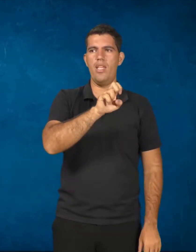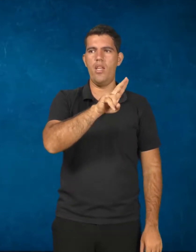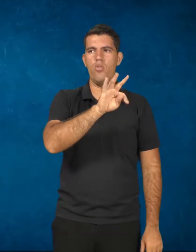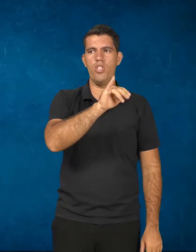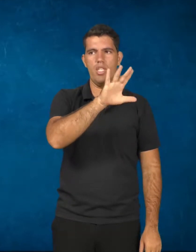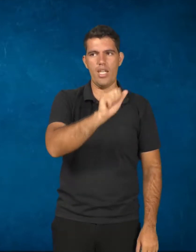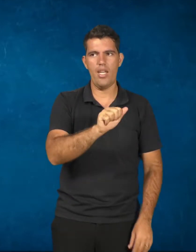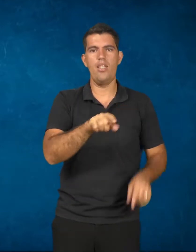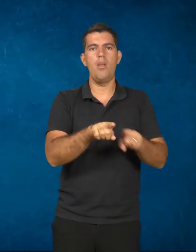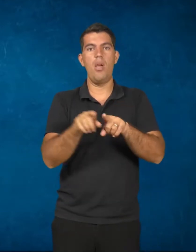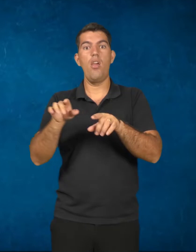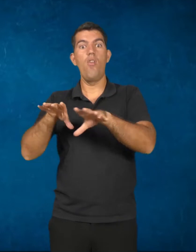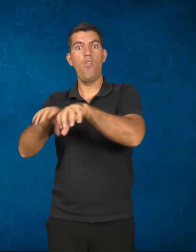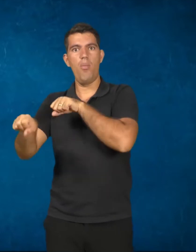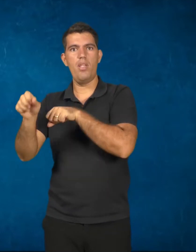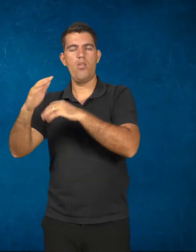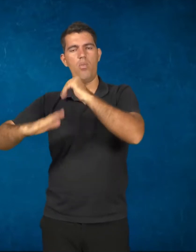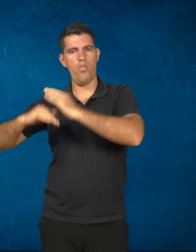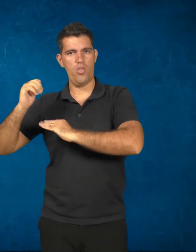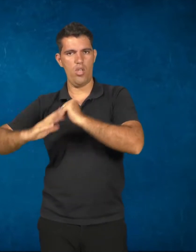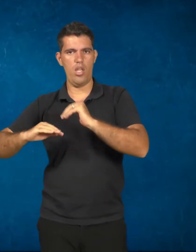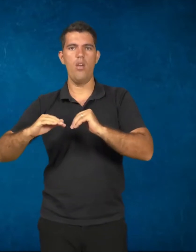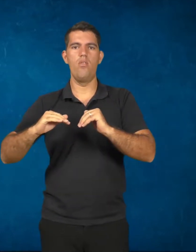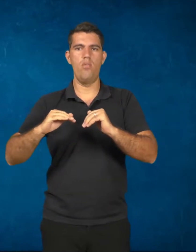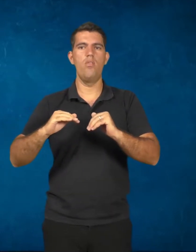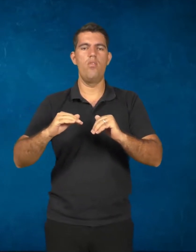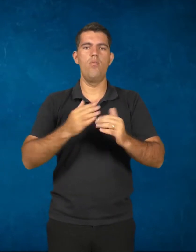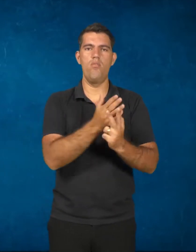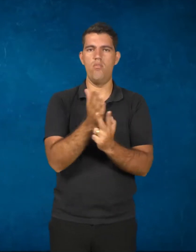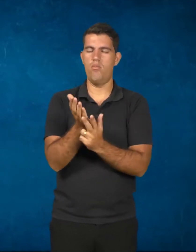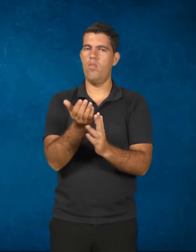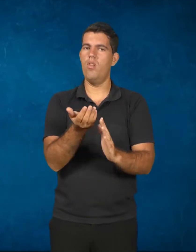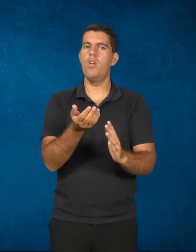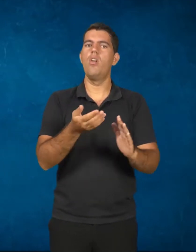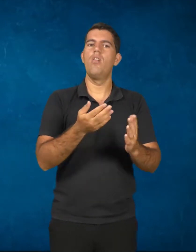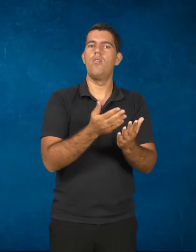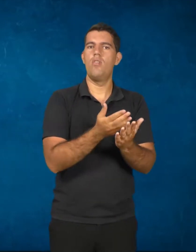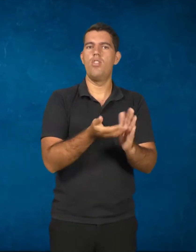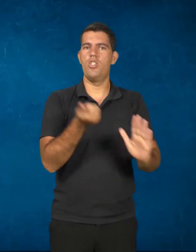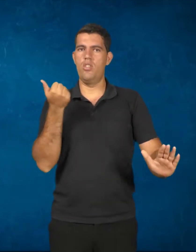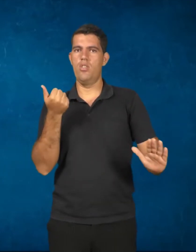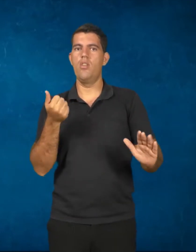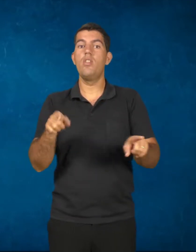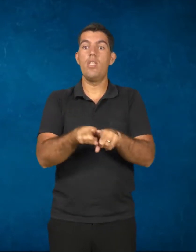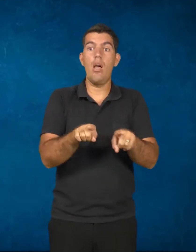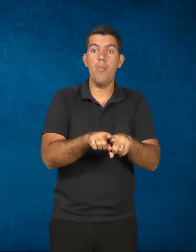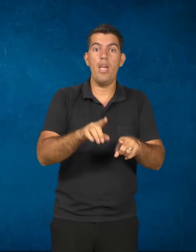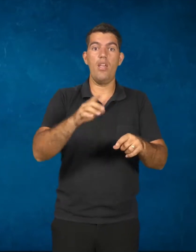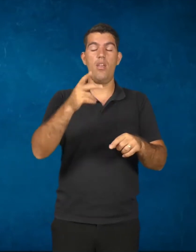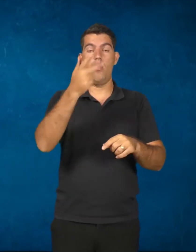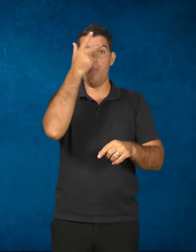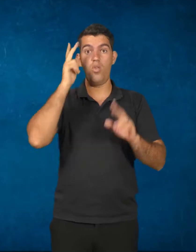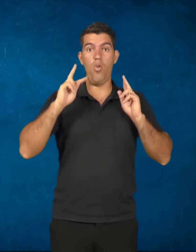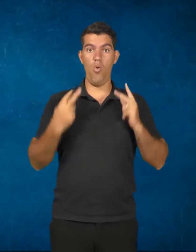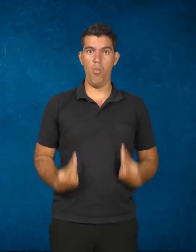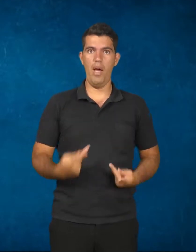e que colocasse o ser humano como centro do processo educativo e não o mercado.